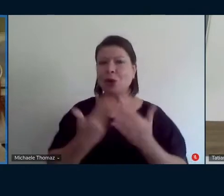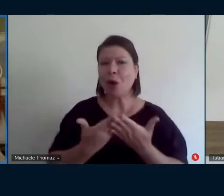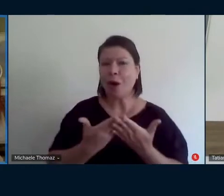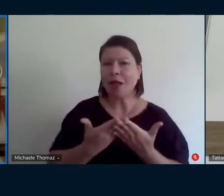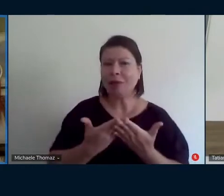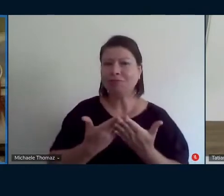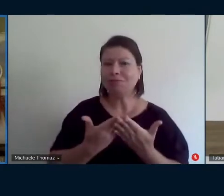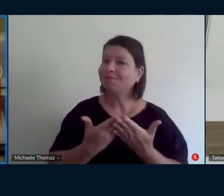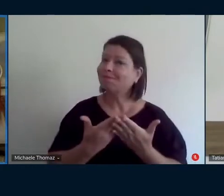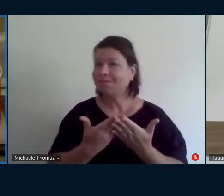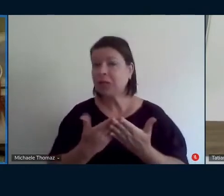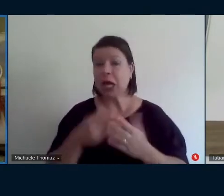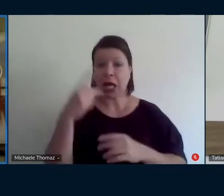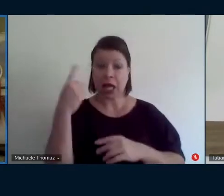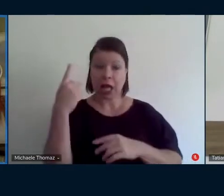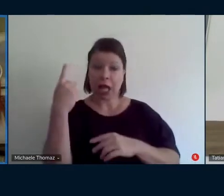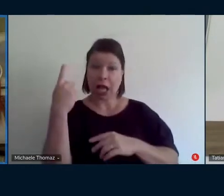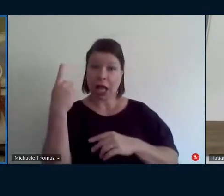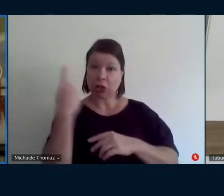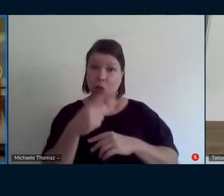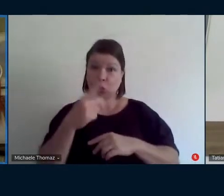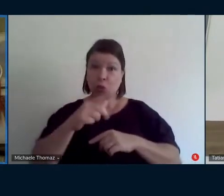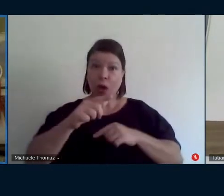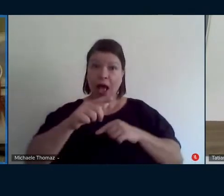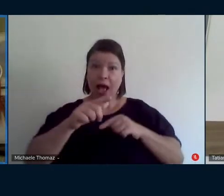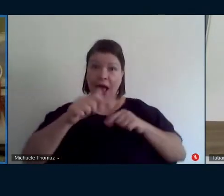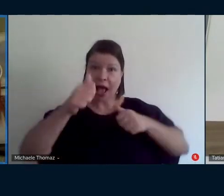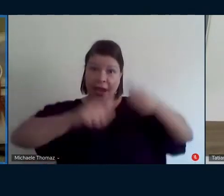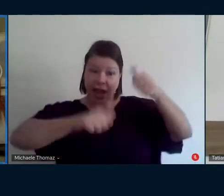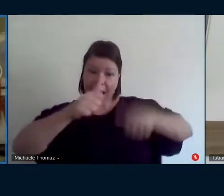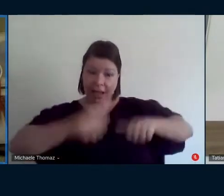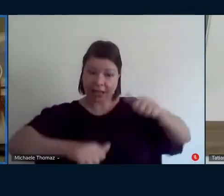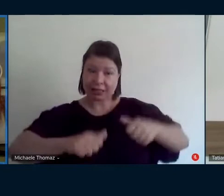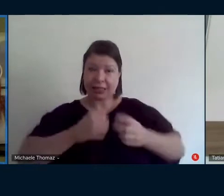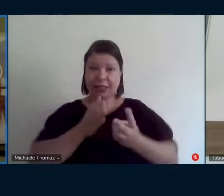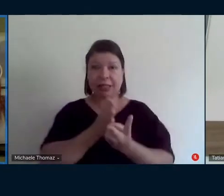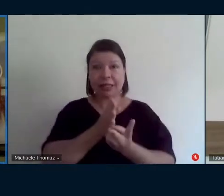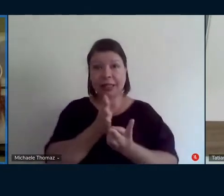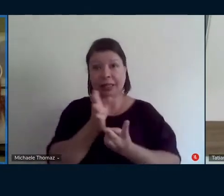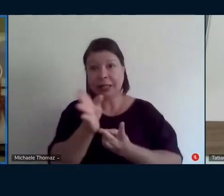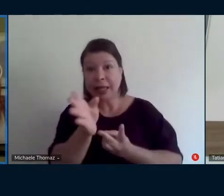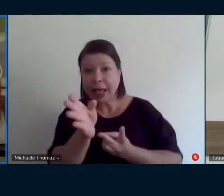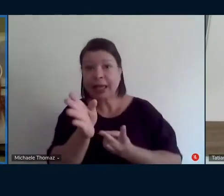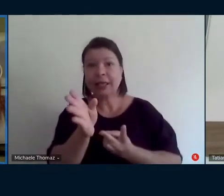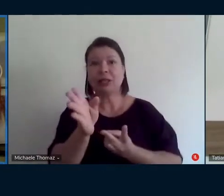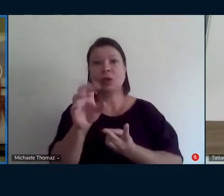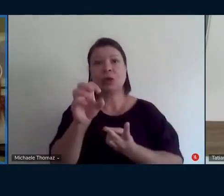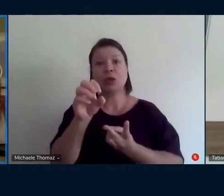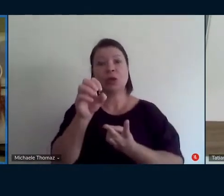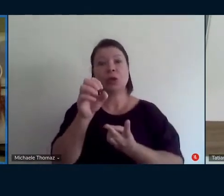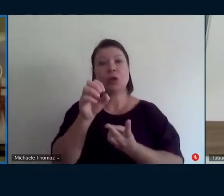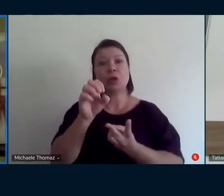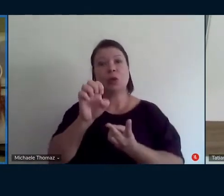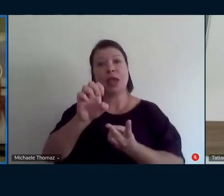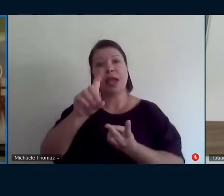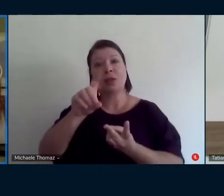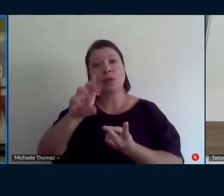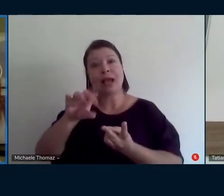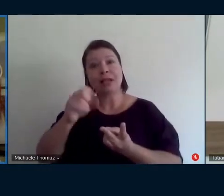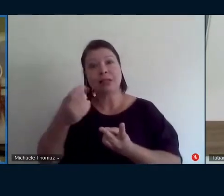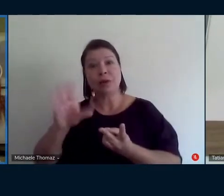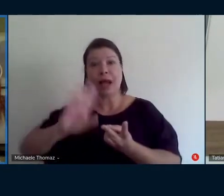tua análise ela vai nessas duas direções ela vai numa direção da pesquisadora e da